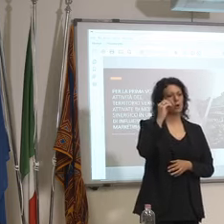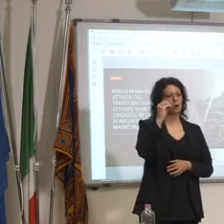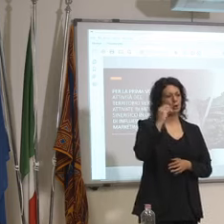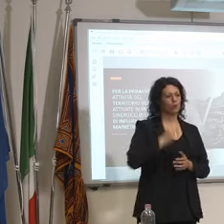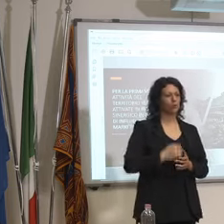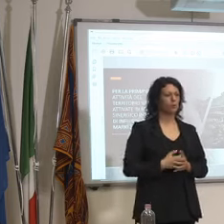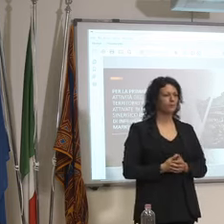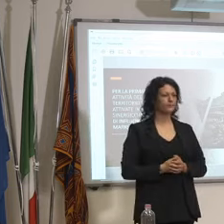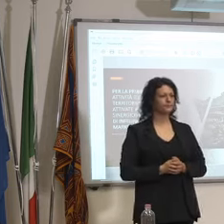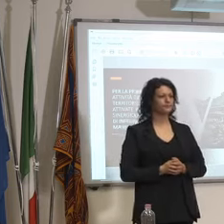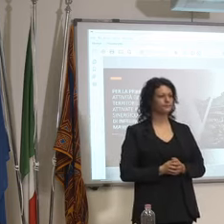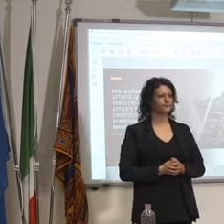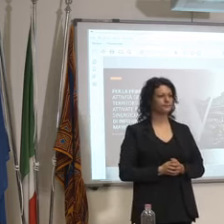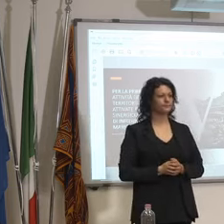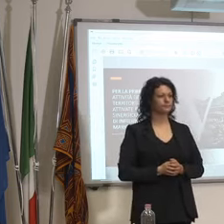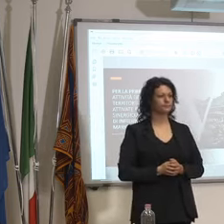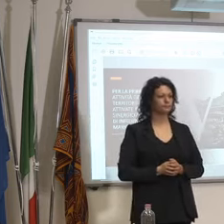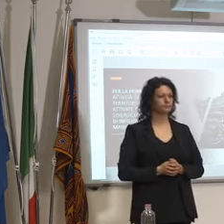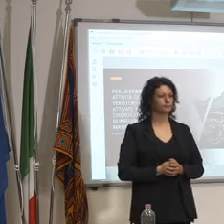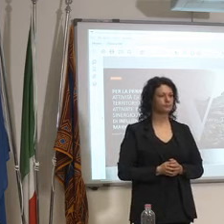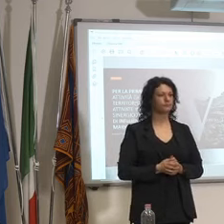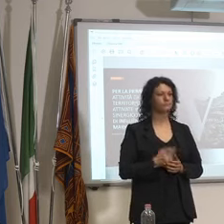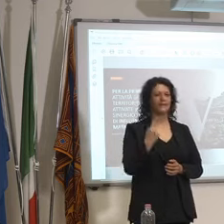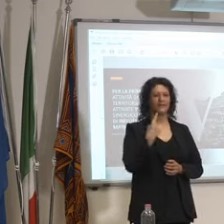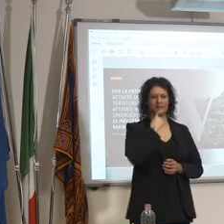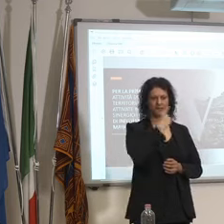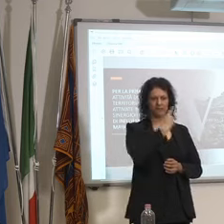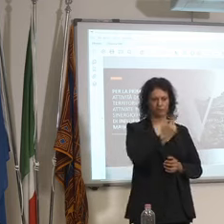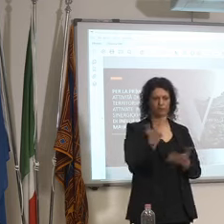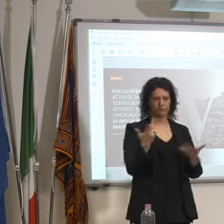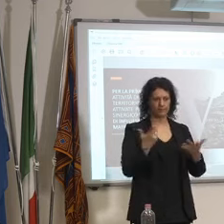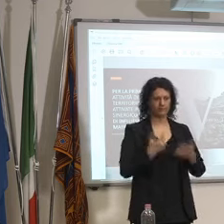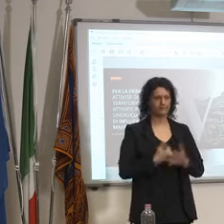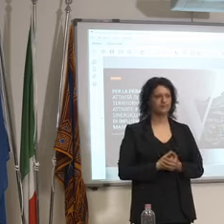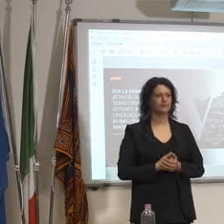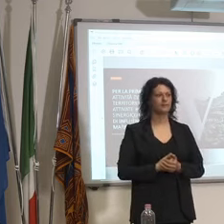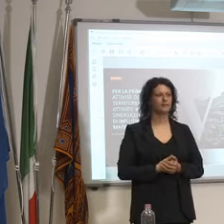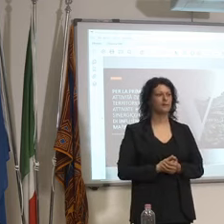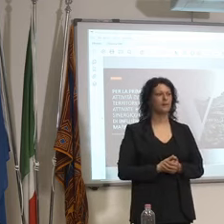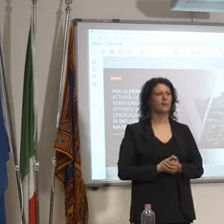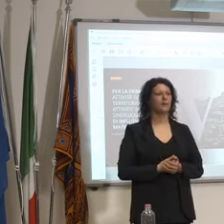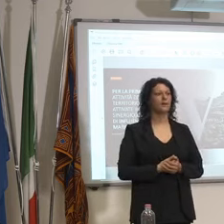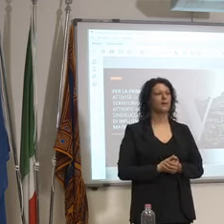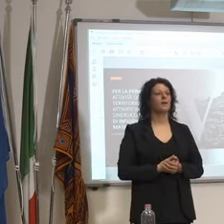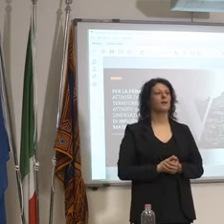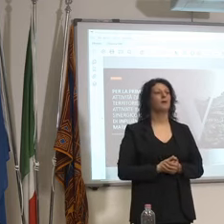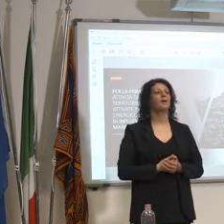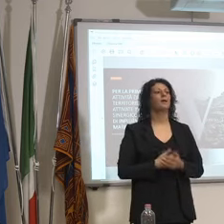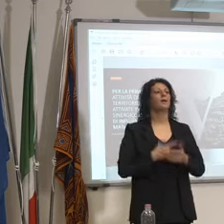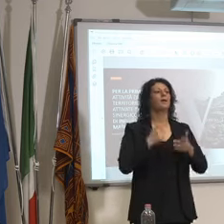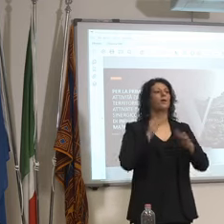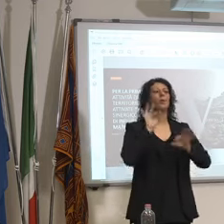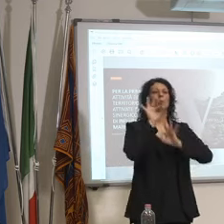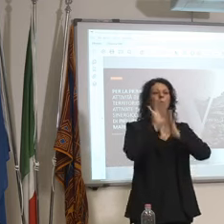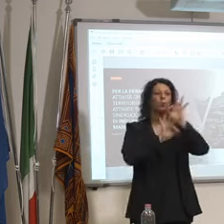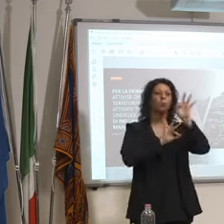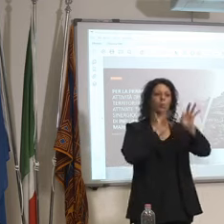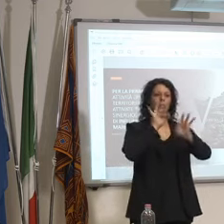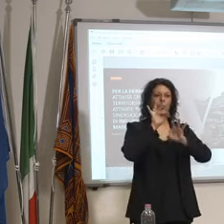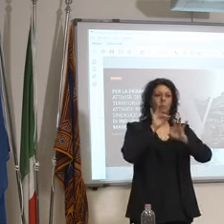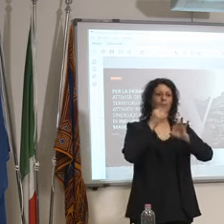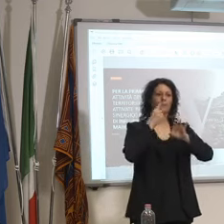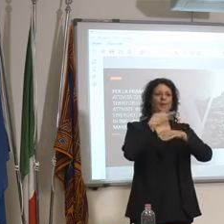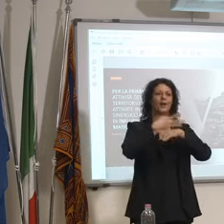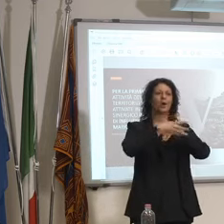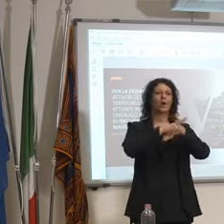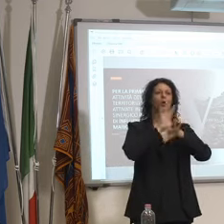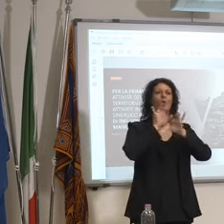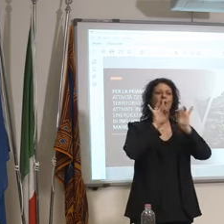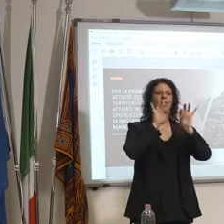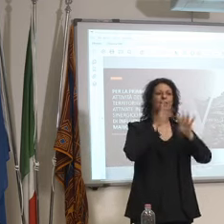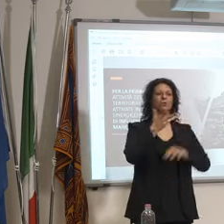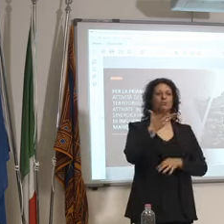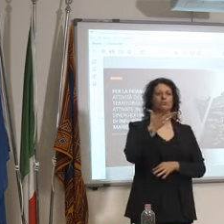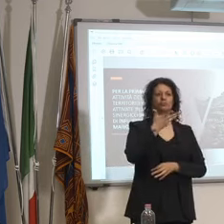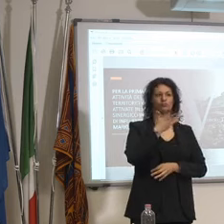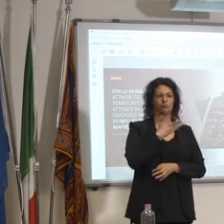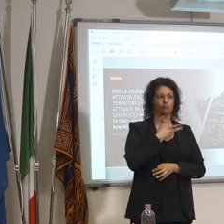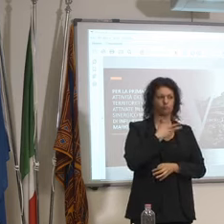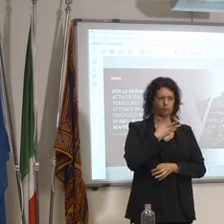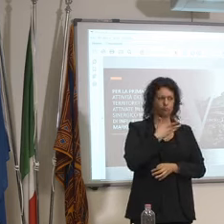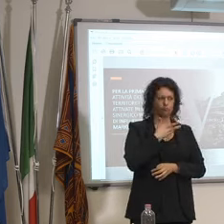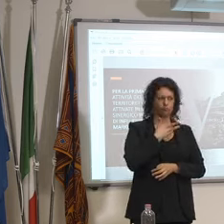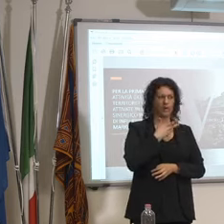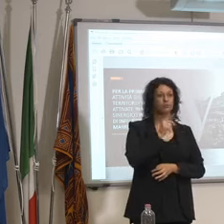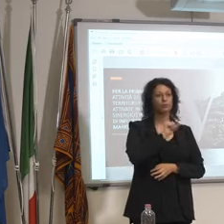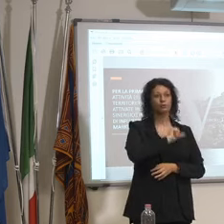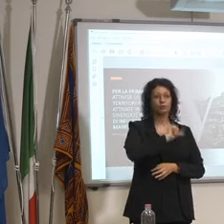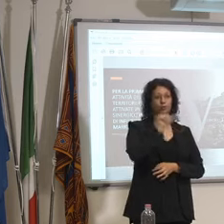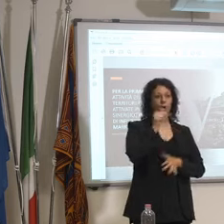portavoce sostiene la cura per il coronavirus ormai esiste non è solo formata